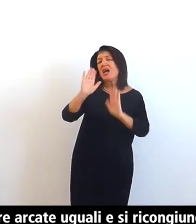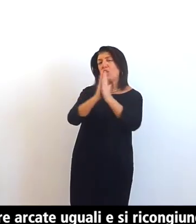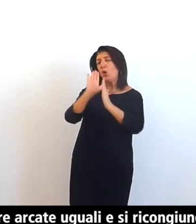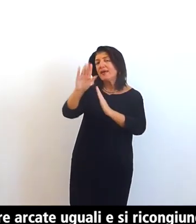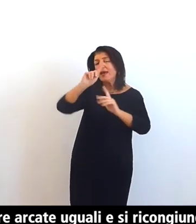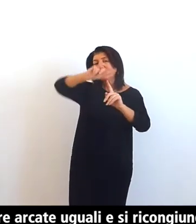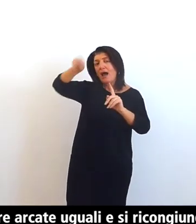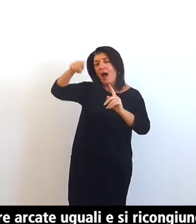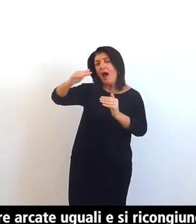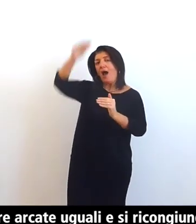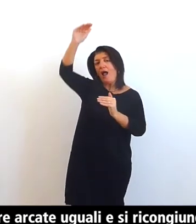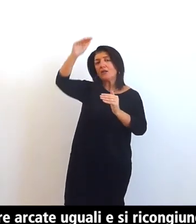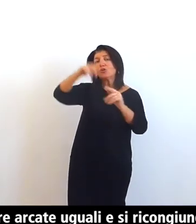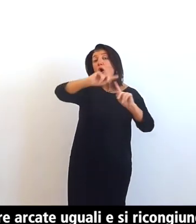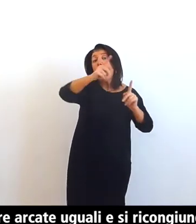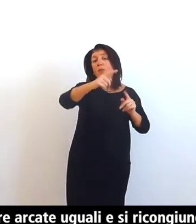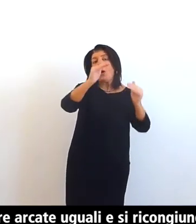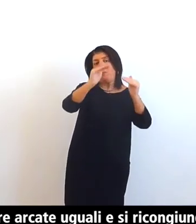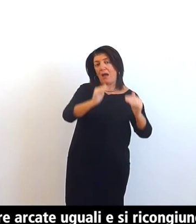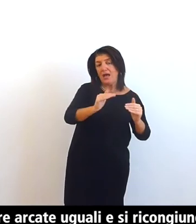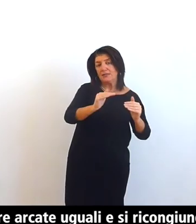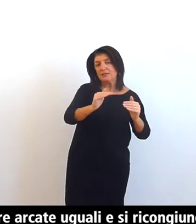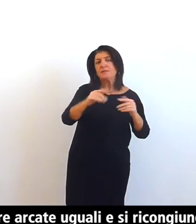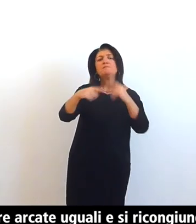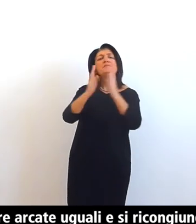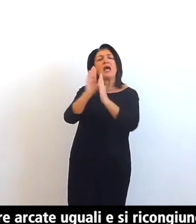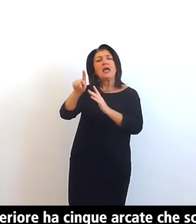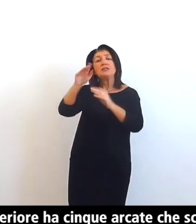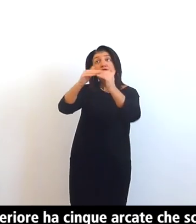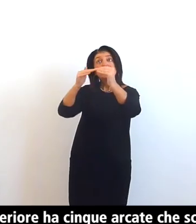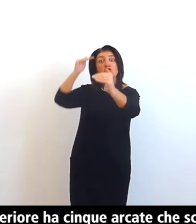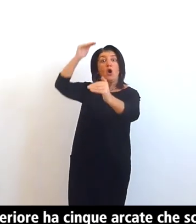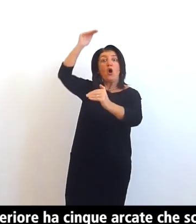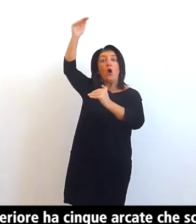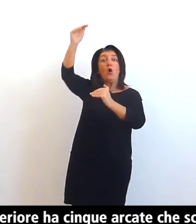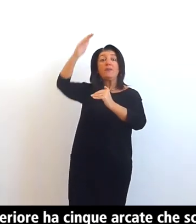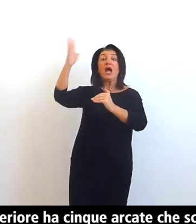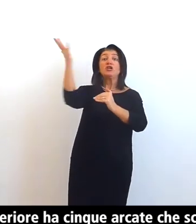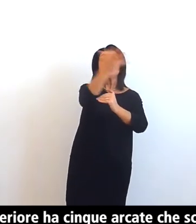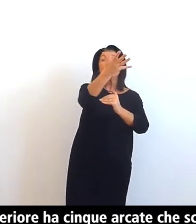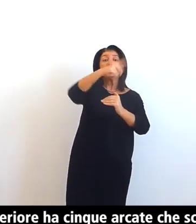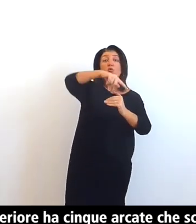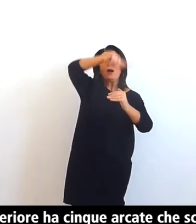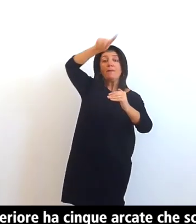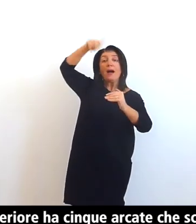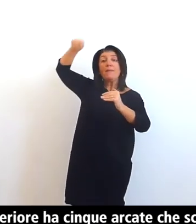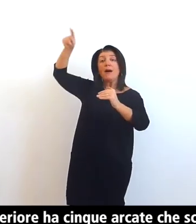mentre quella superiore ha cinque arcate che scalano in altezza assecondando il profilo